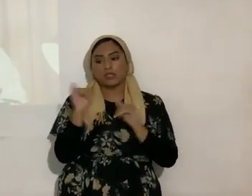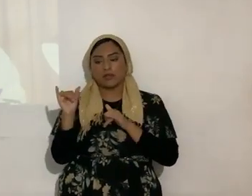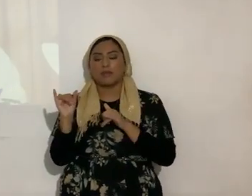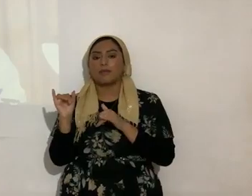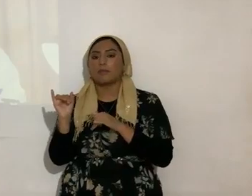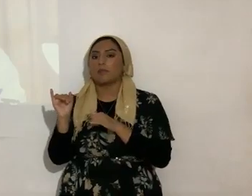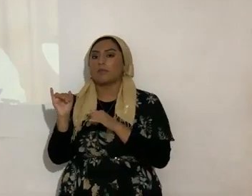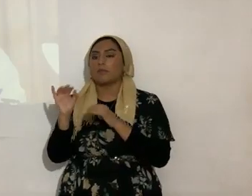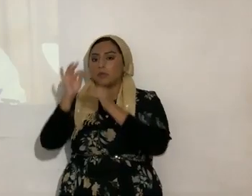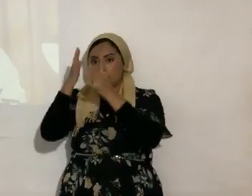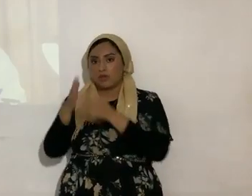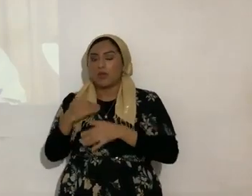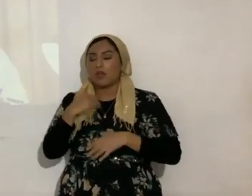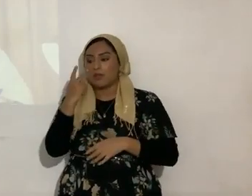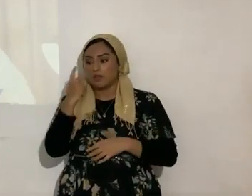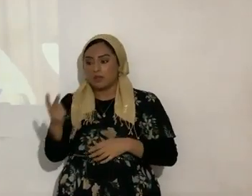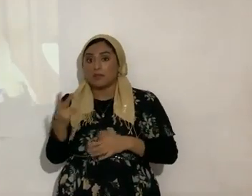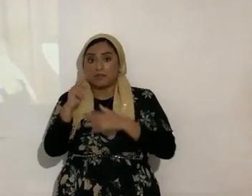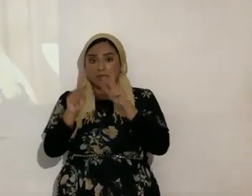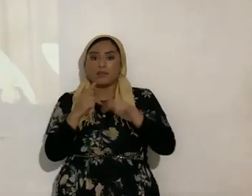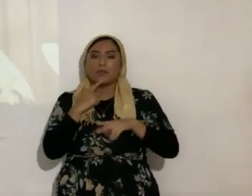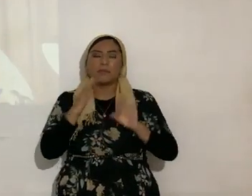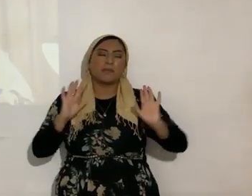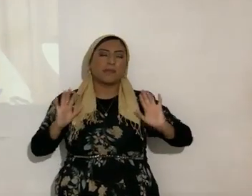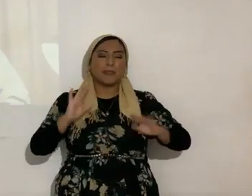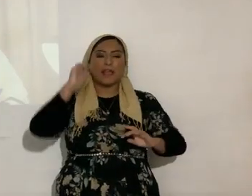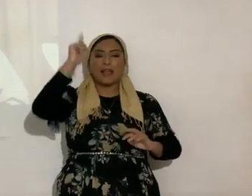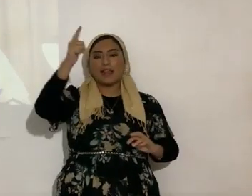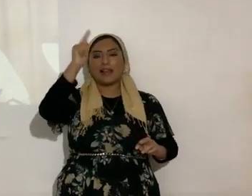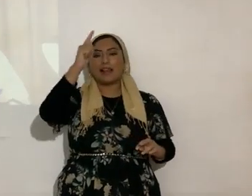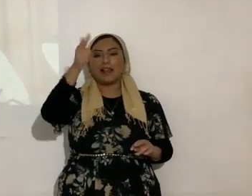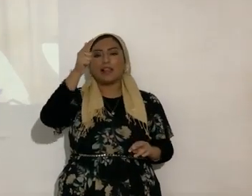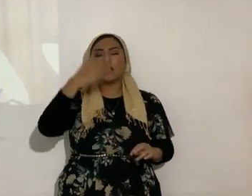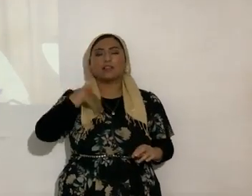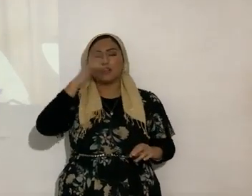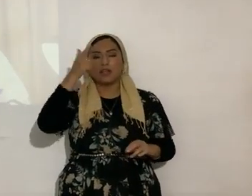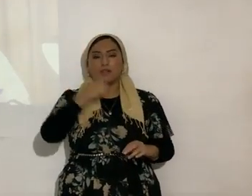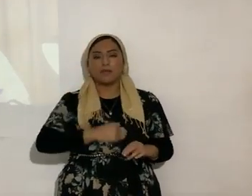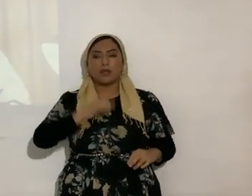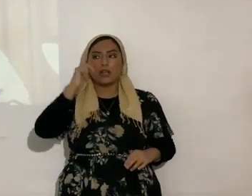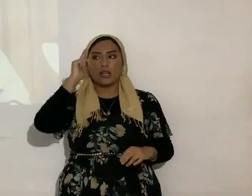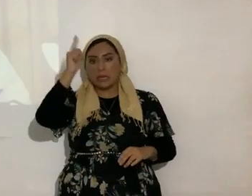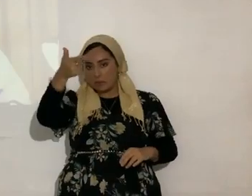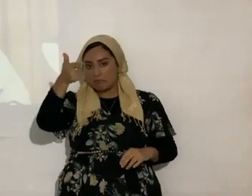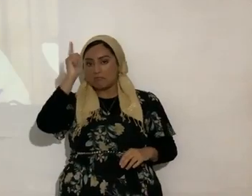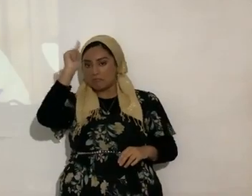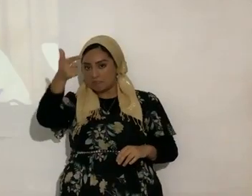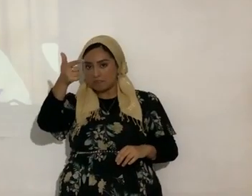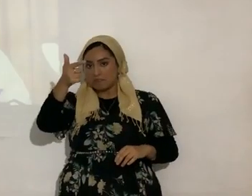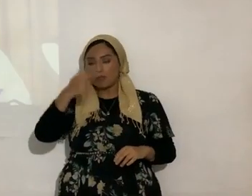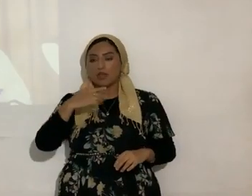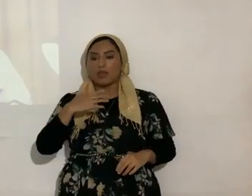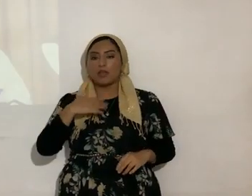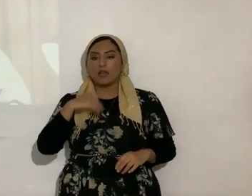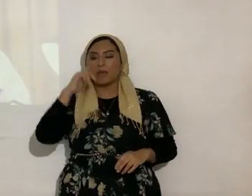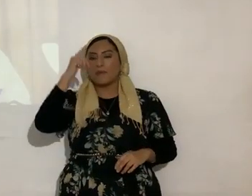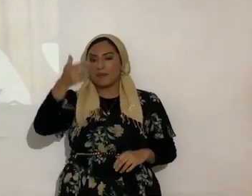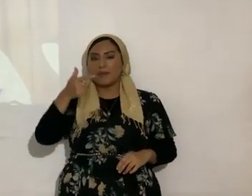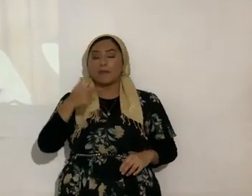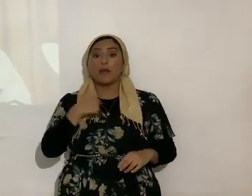Roy. Y la gente dice, bueno, después, después doctor, después, después, cuando yo los he invitado, miren, yo guardo